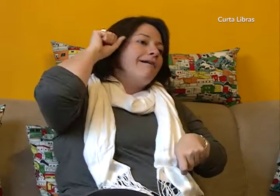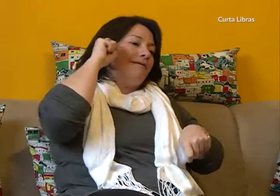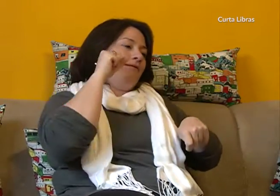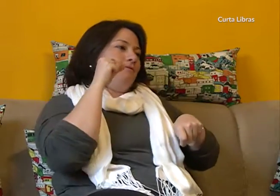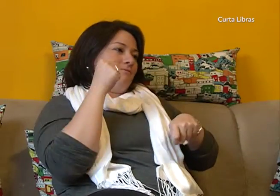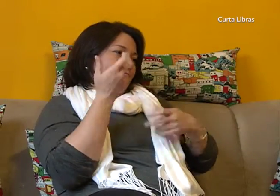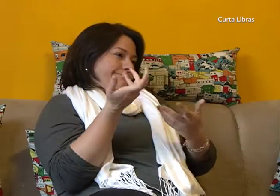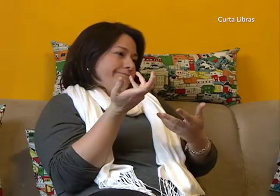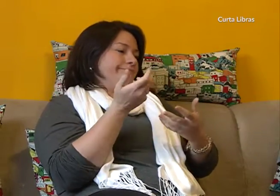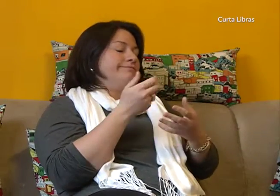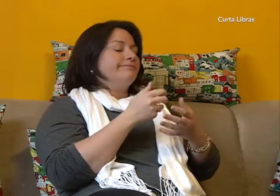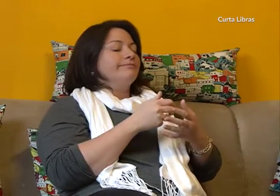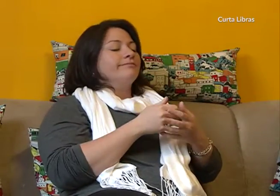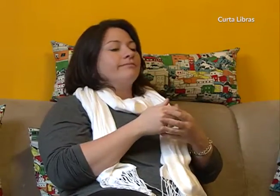Mas, na verdade, não adiantava.